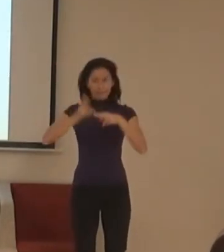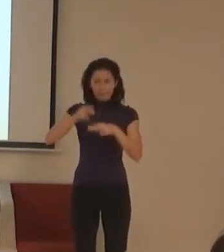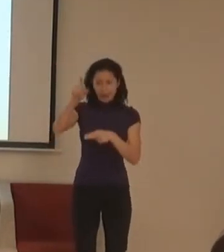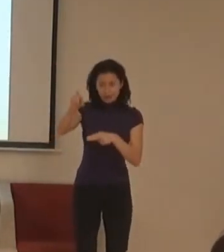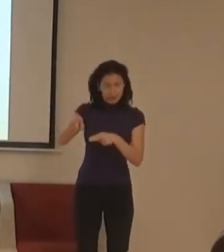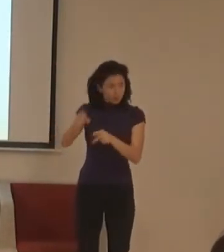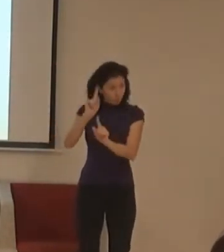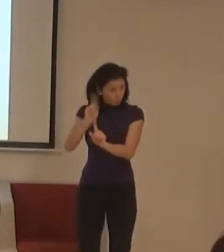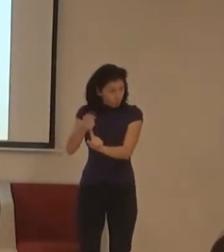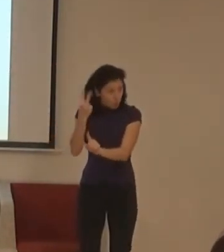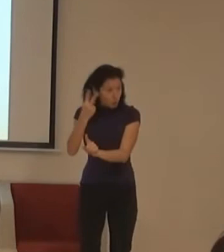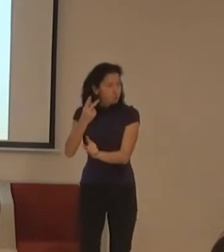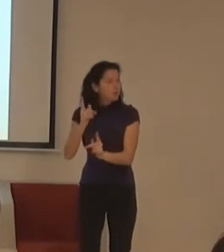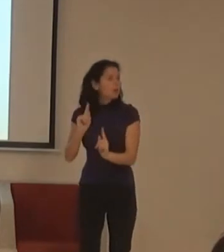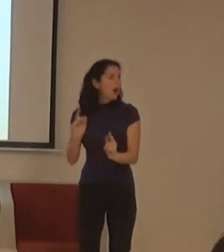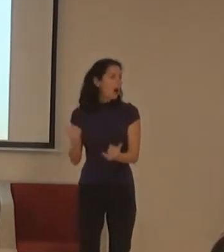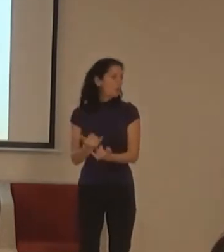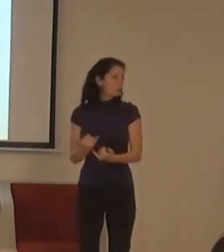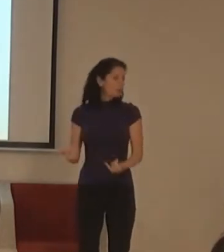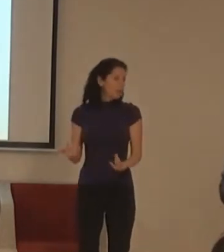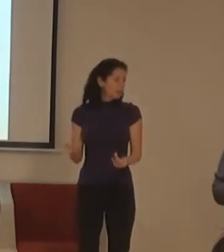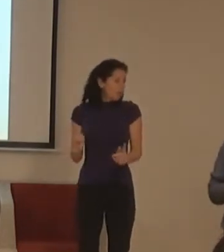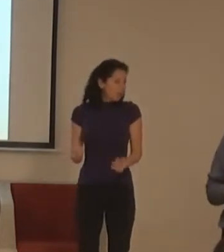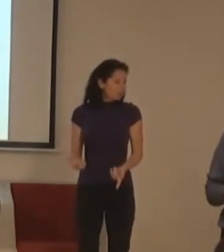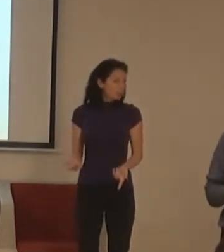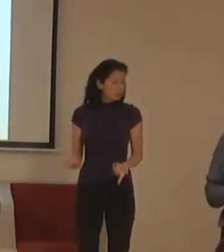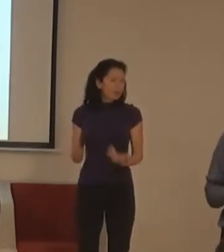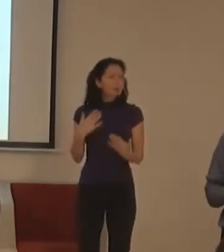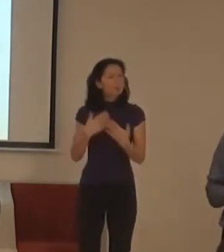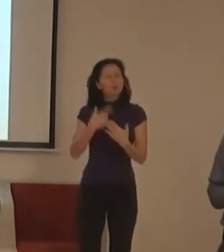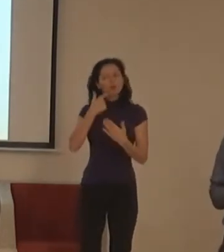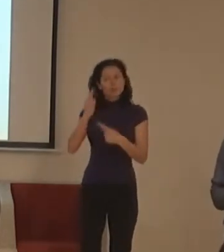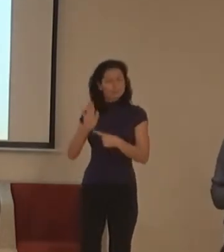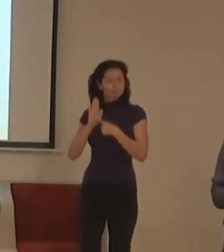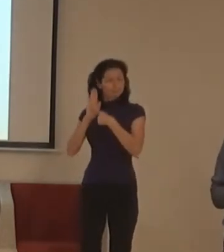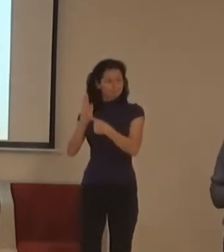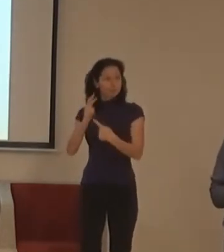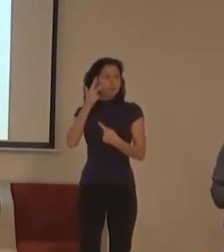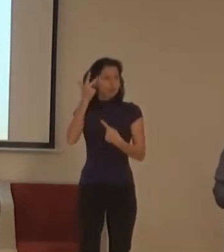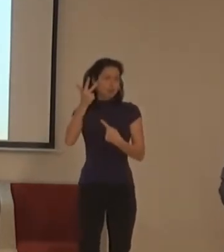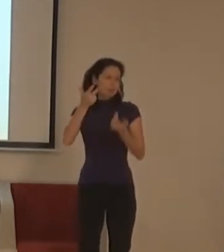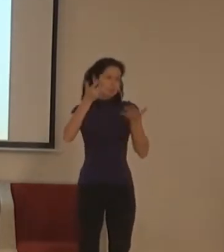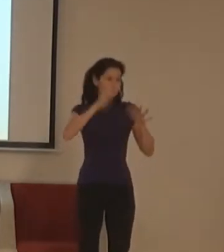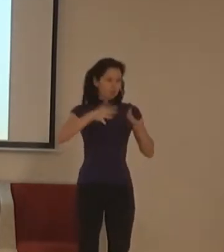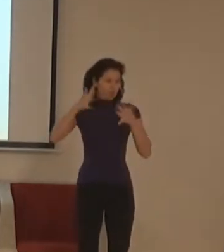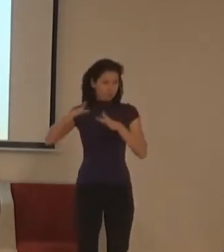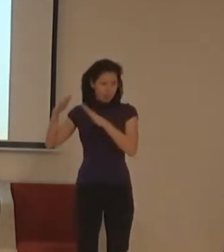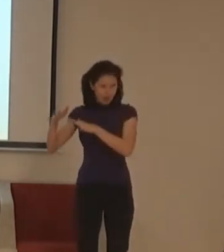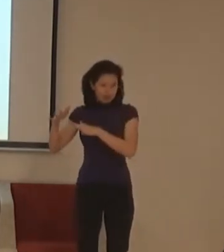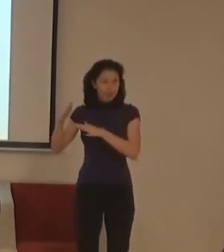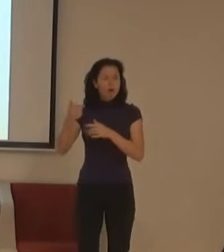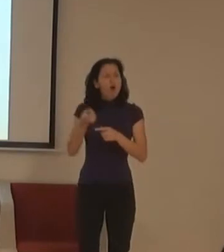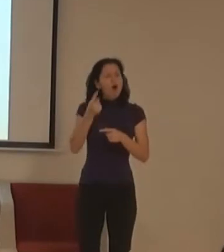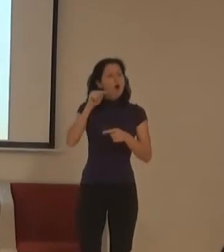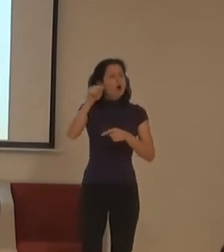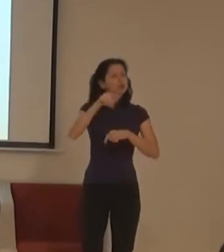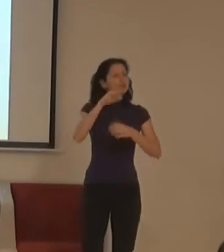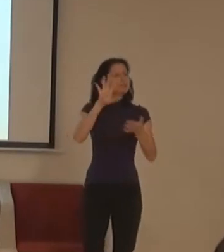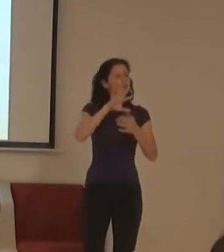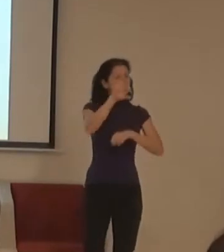proto vám teď chci představit tři případový studie. KEMP, Centrum architektury a městského plánování,